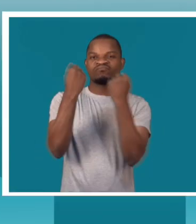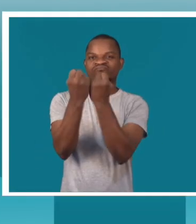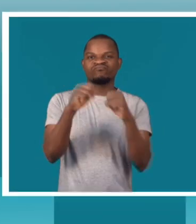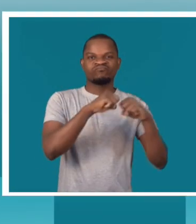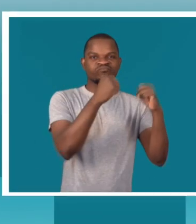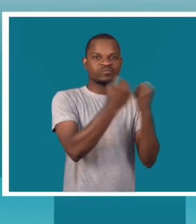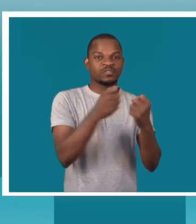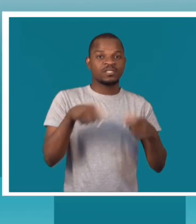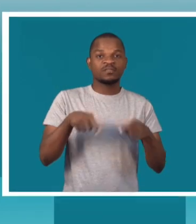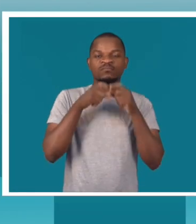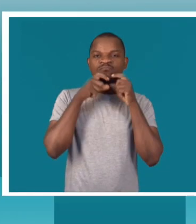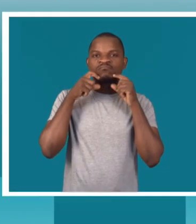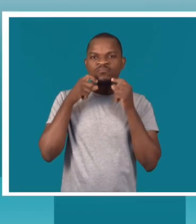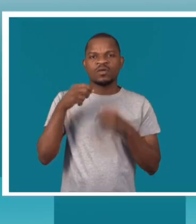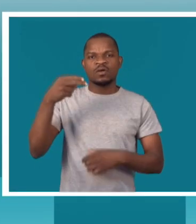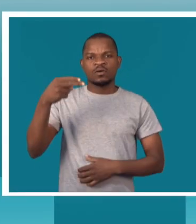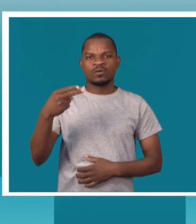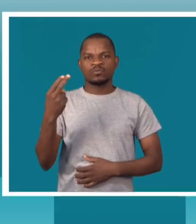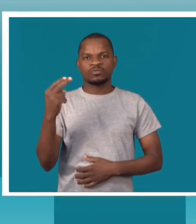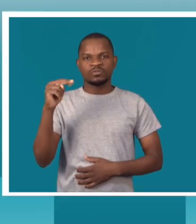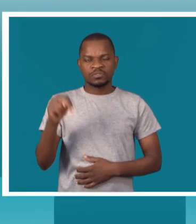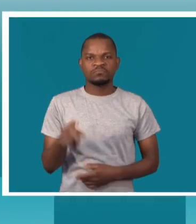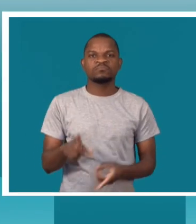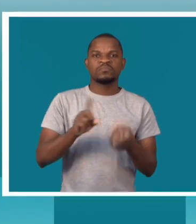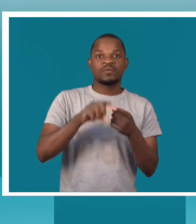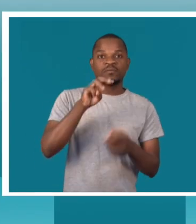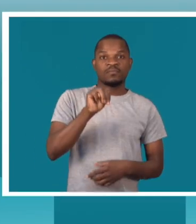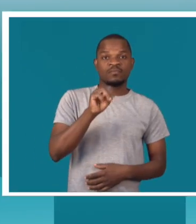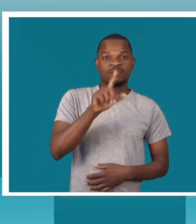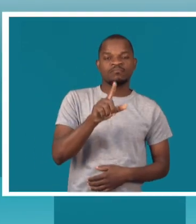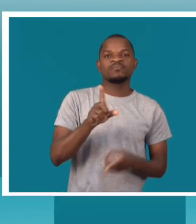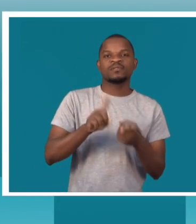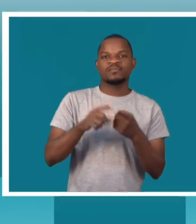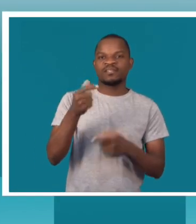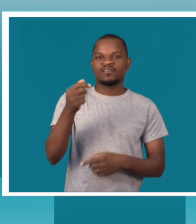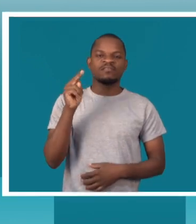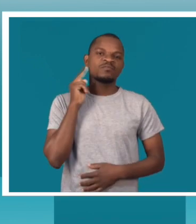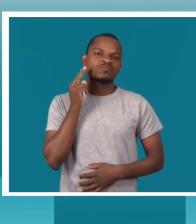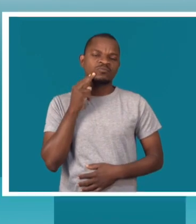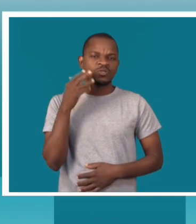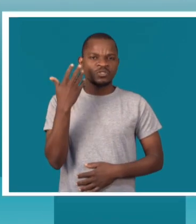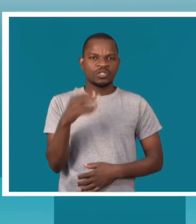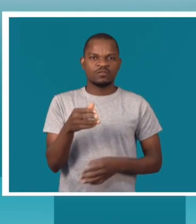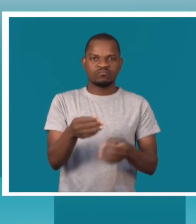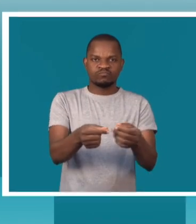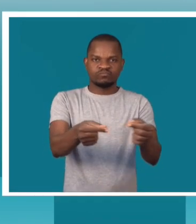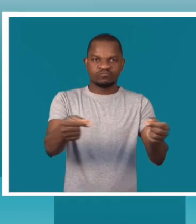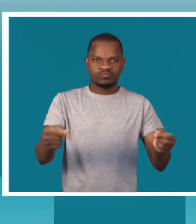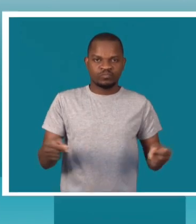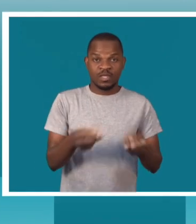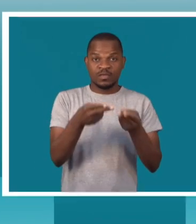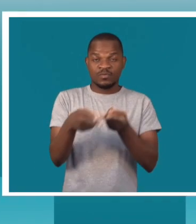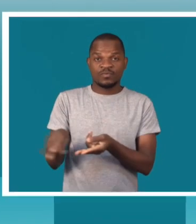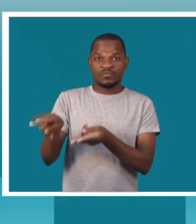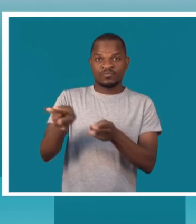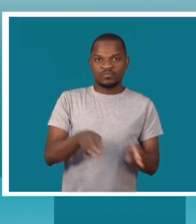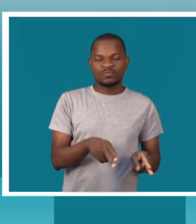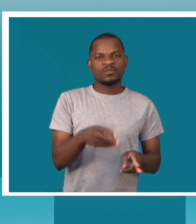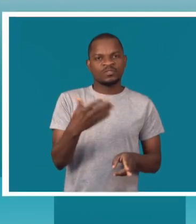associações moçambicanas H2N, Media Lab e TV Surdo assinaram na manhã do dia 20 de maio de 2019,